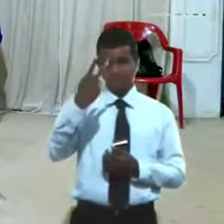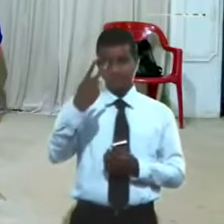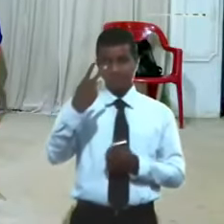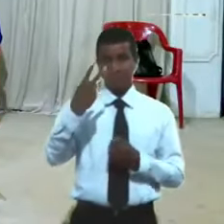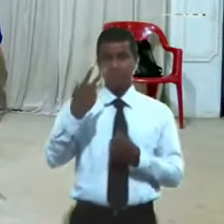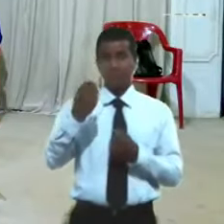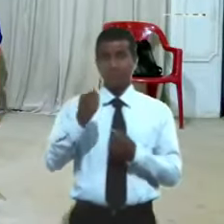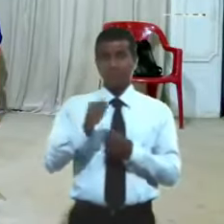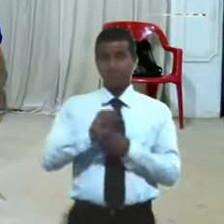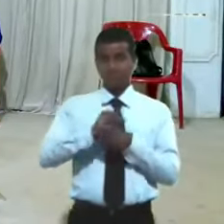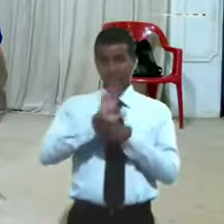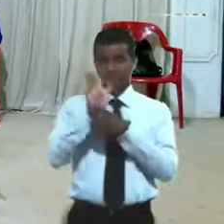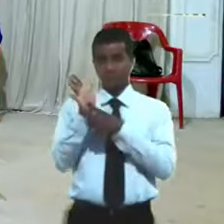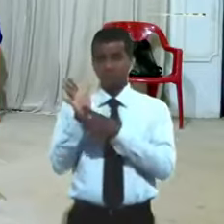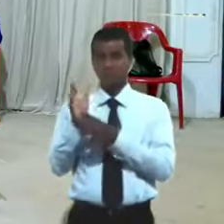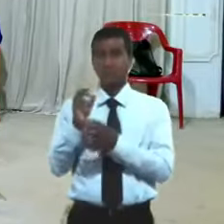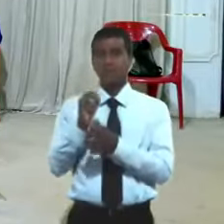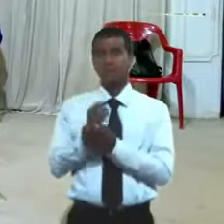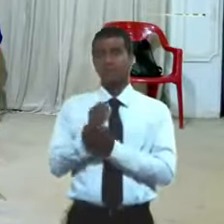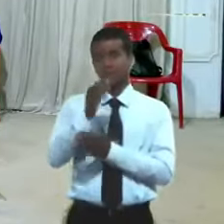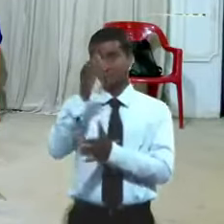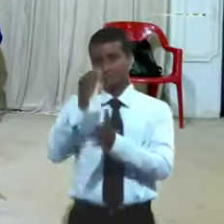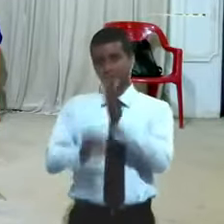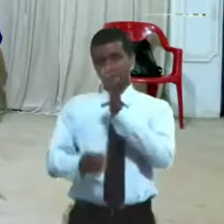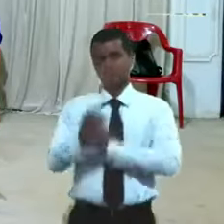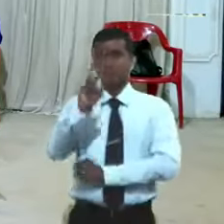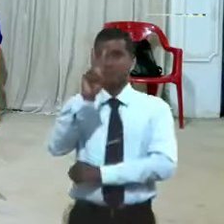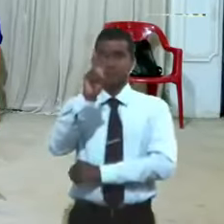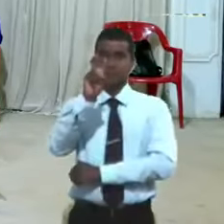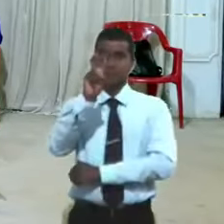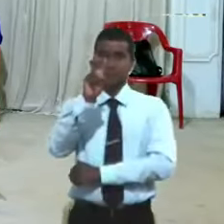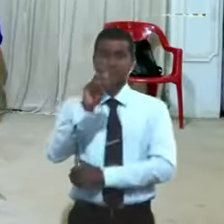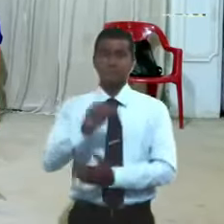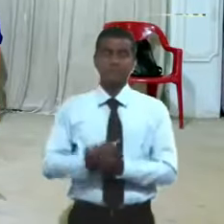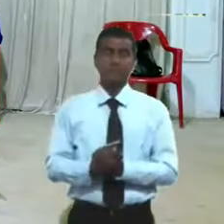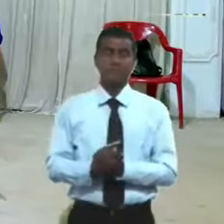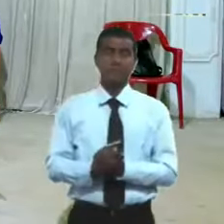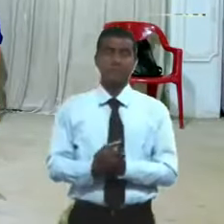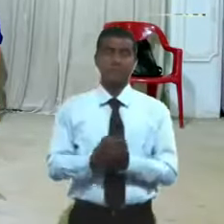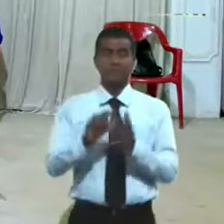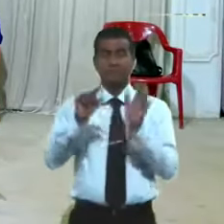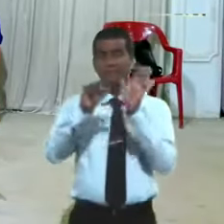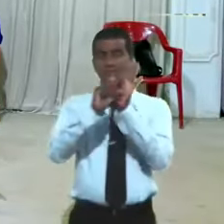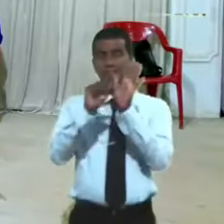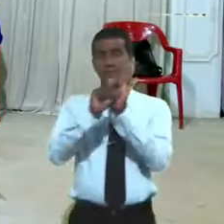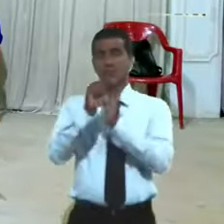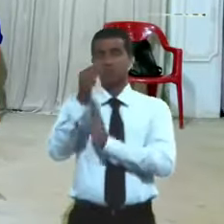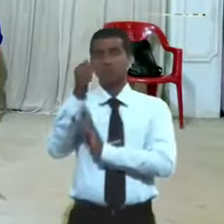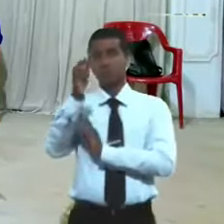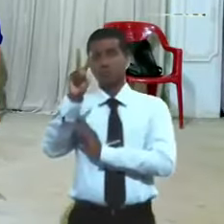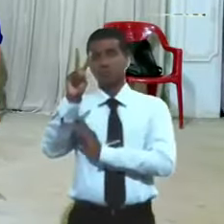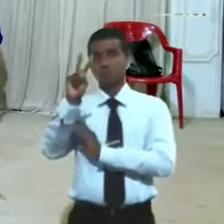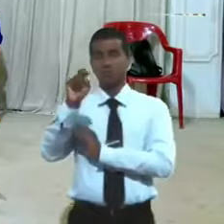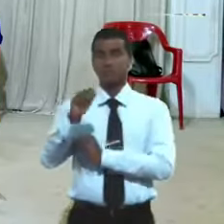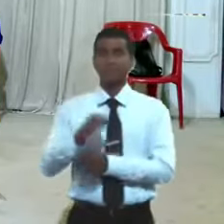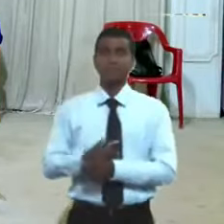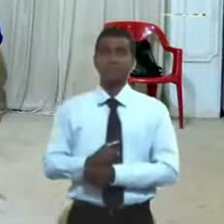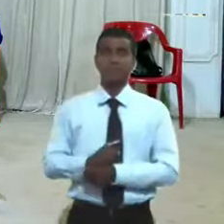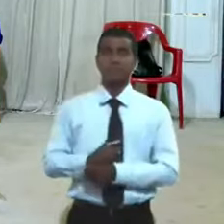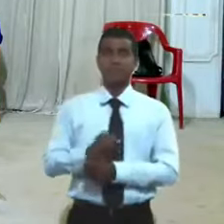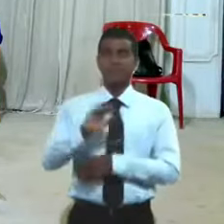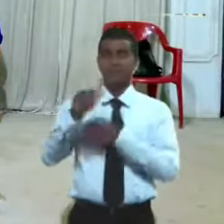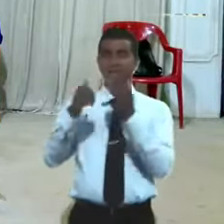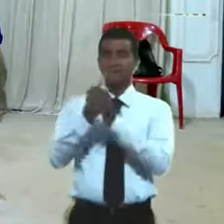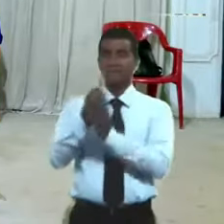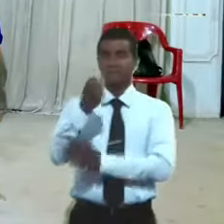capítulo 7, versículos 12, 13 y 14.